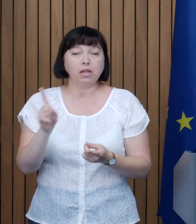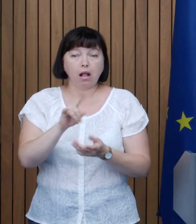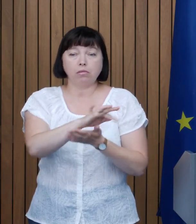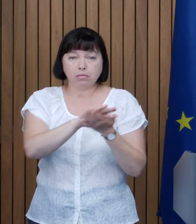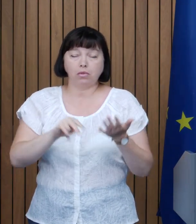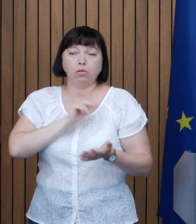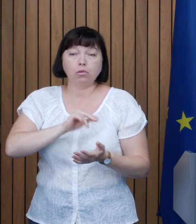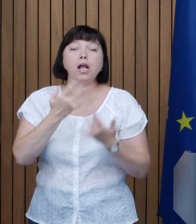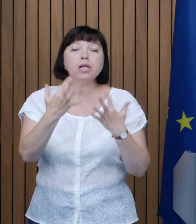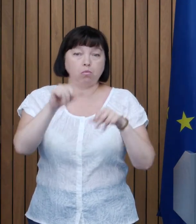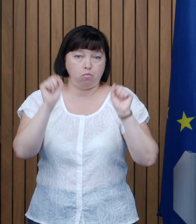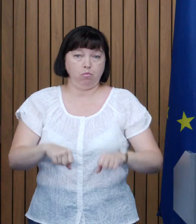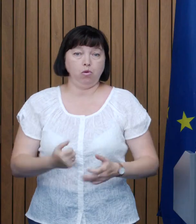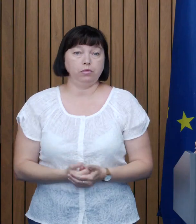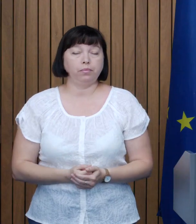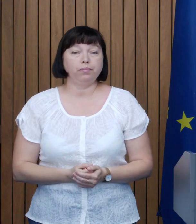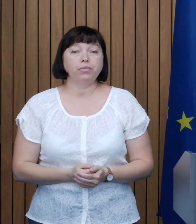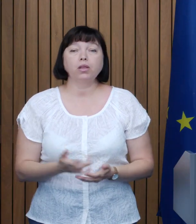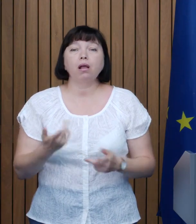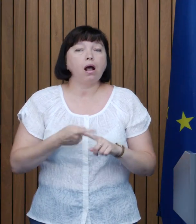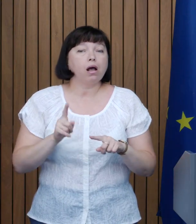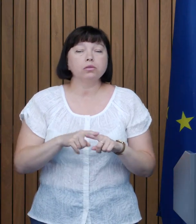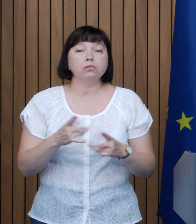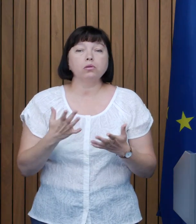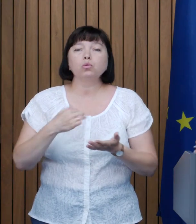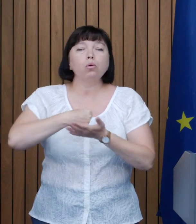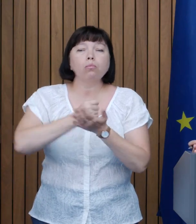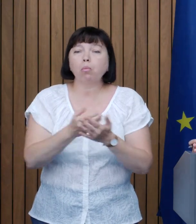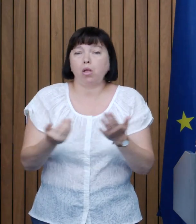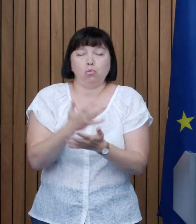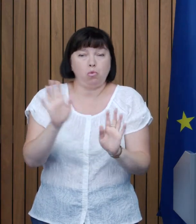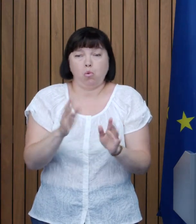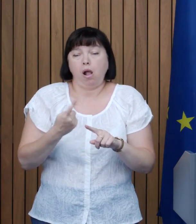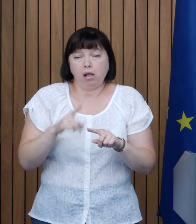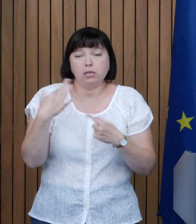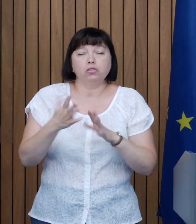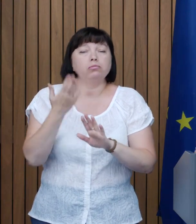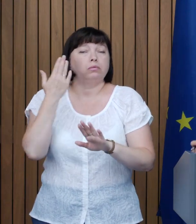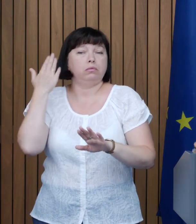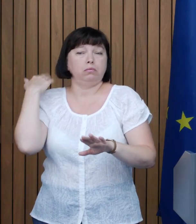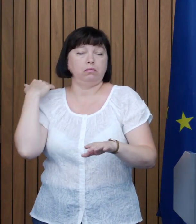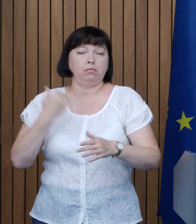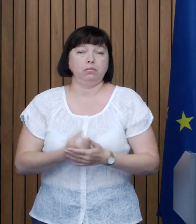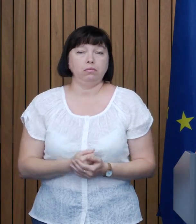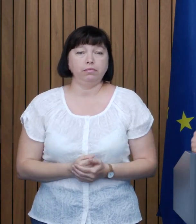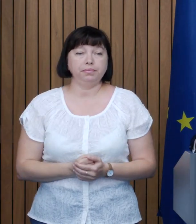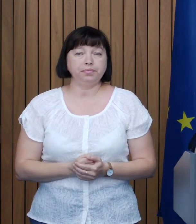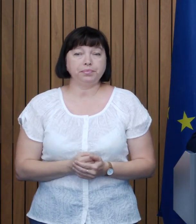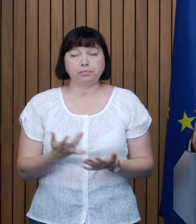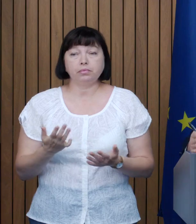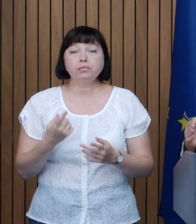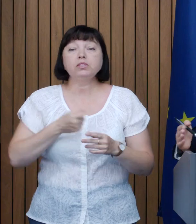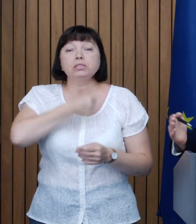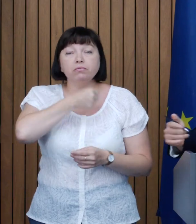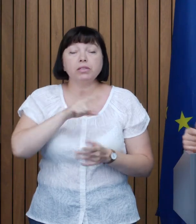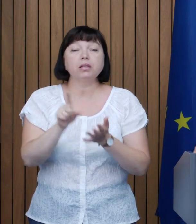a forții de muncă cât mai mult posibil Deci nu este o măsură aprobată nouă, este o măsură care a intrat în vecoare de mai mult timp Deci